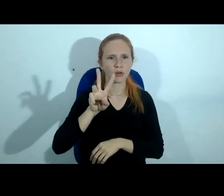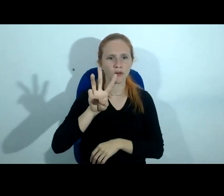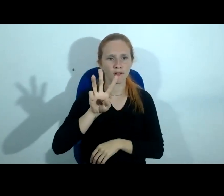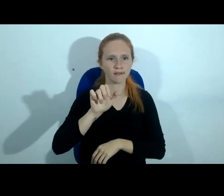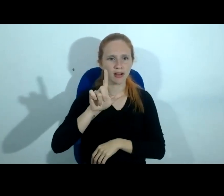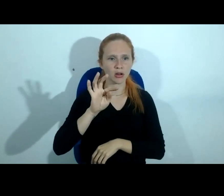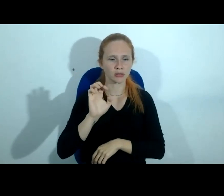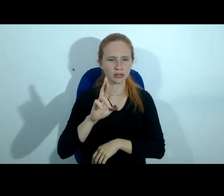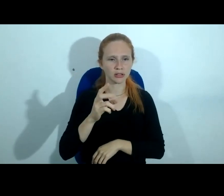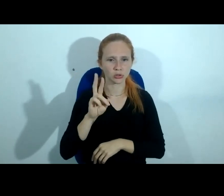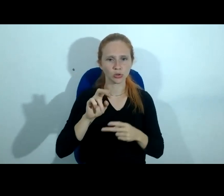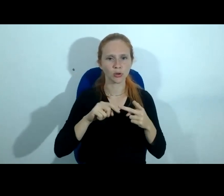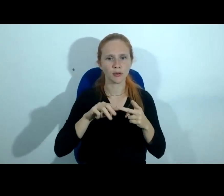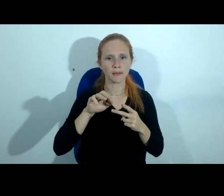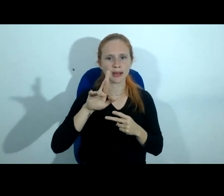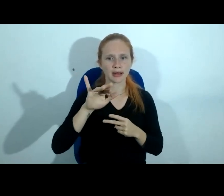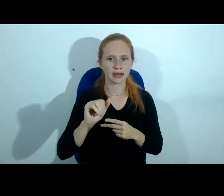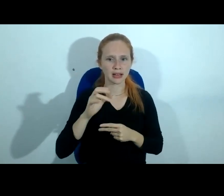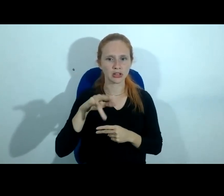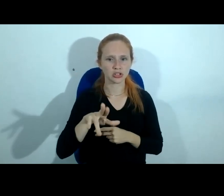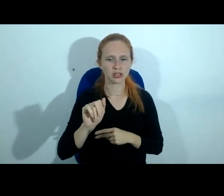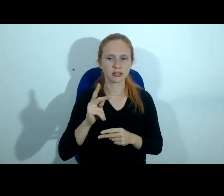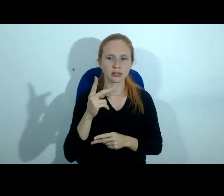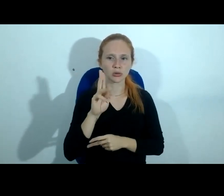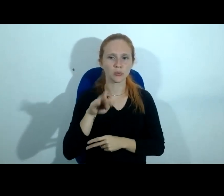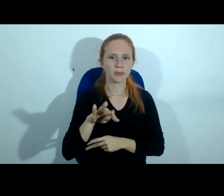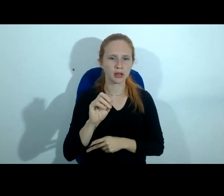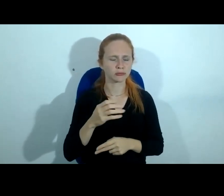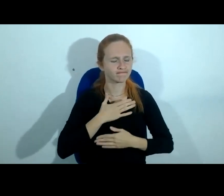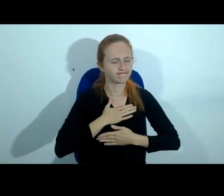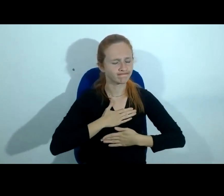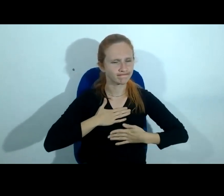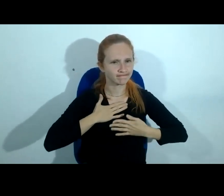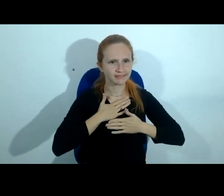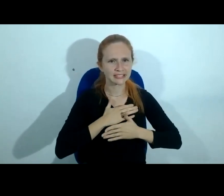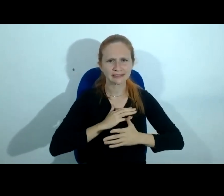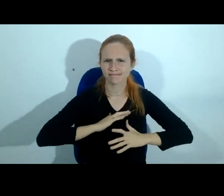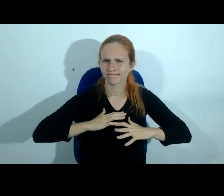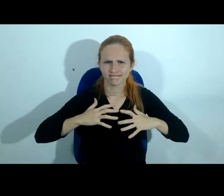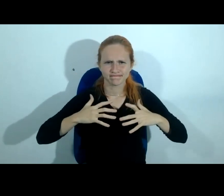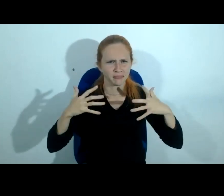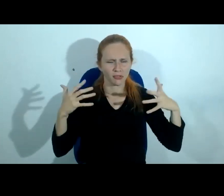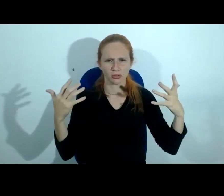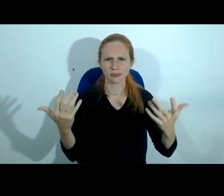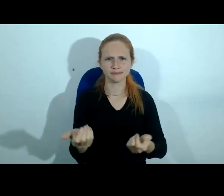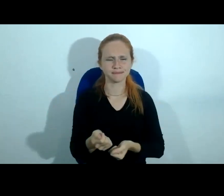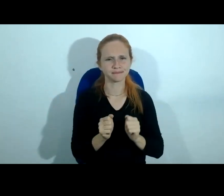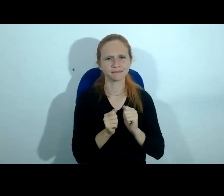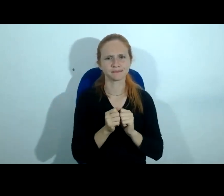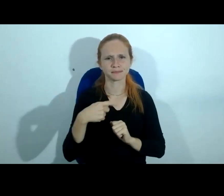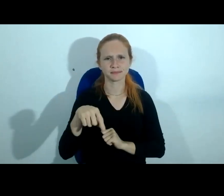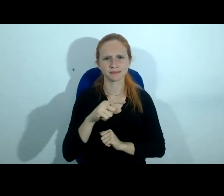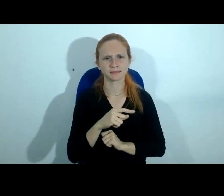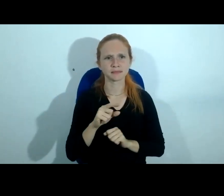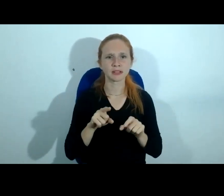doutora Maria Cristina e doutor Humberto é prazer gigantesco estar aqui com vocês me precedendo aí